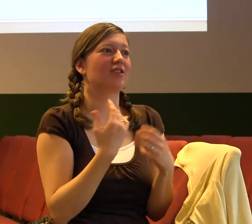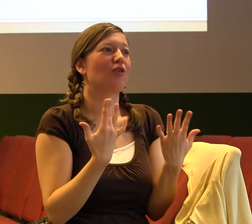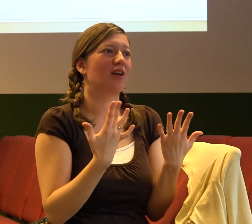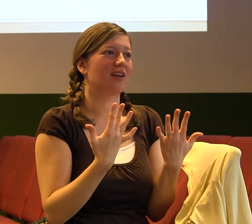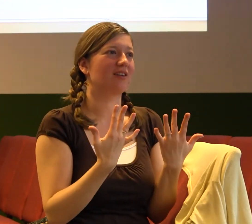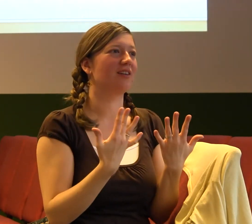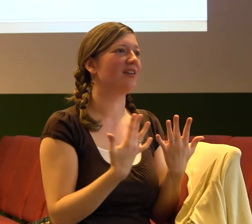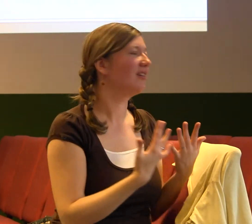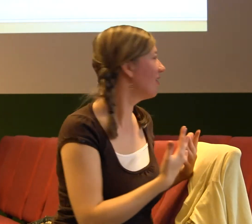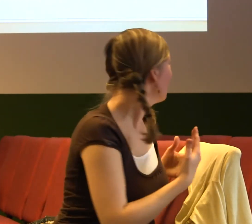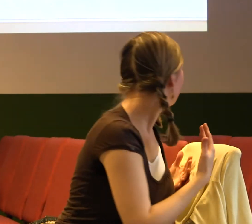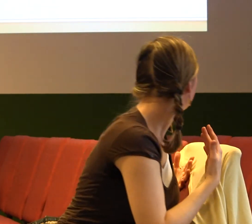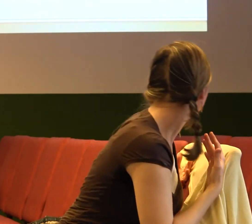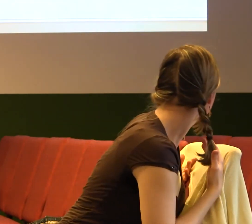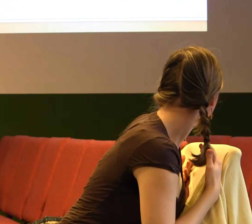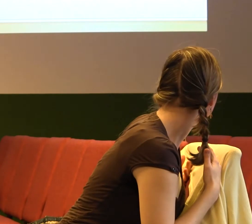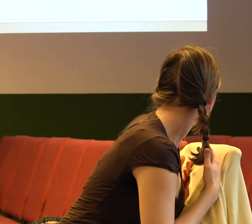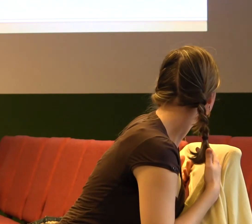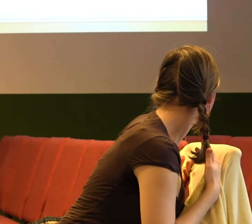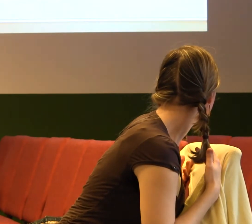toho, abych mohla jí dělat něco pro Boha?